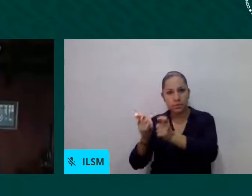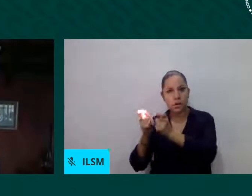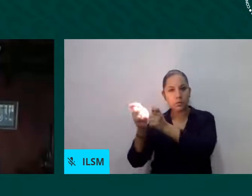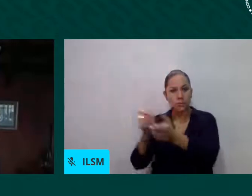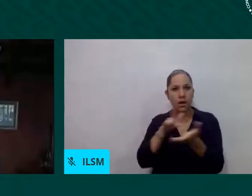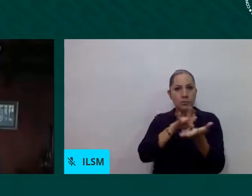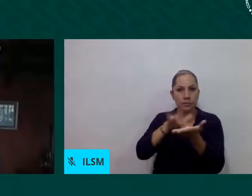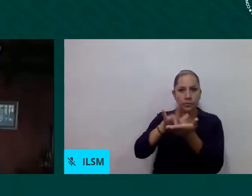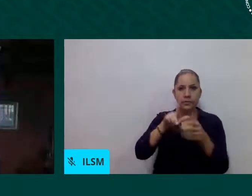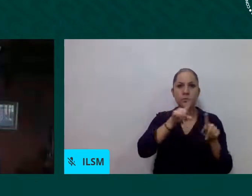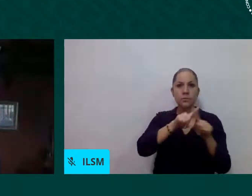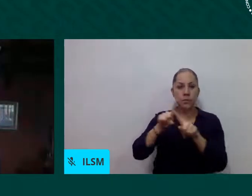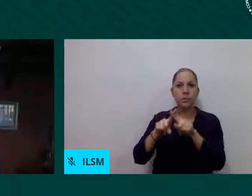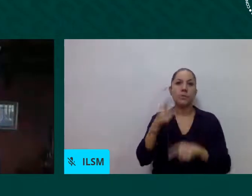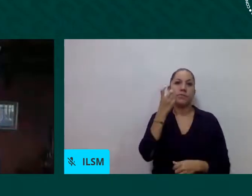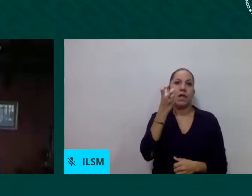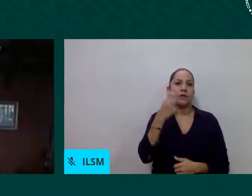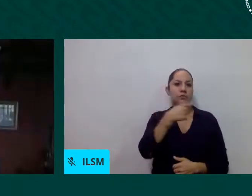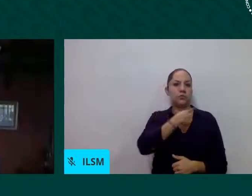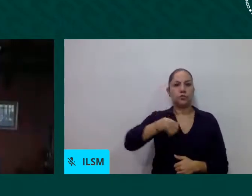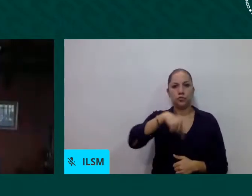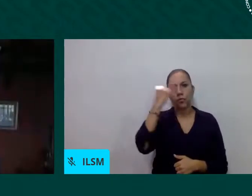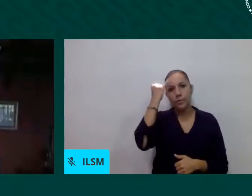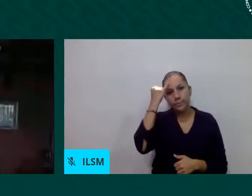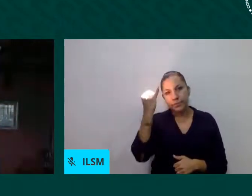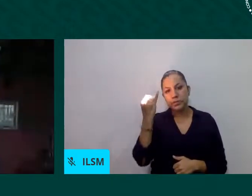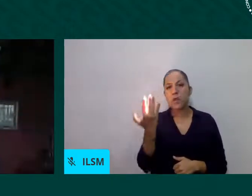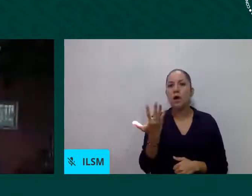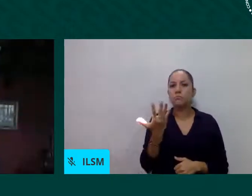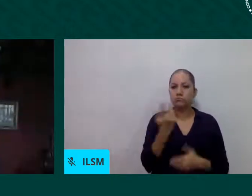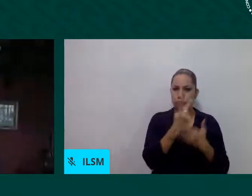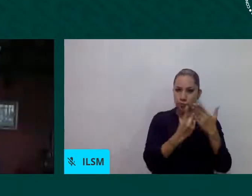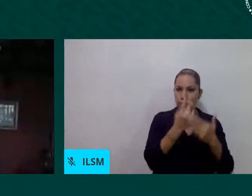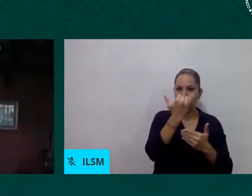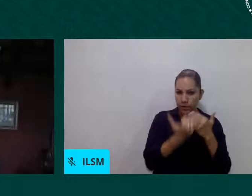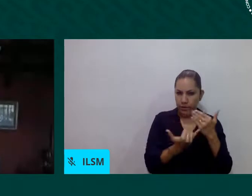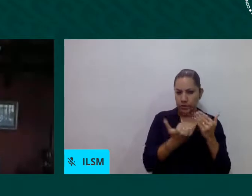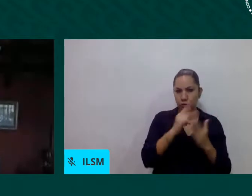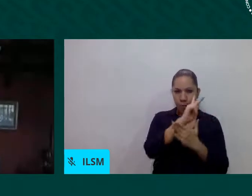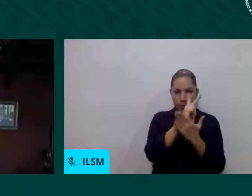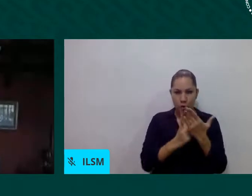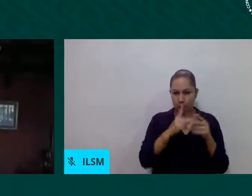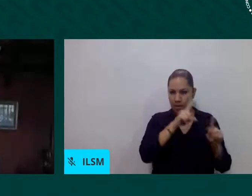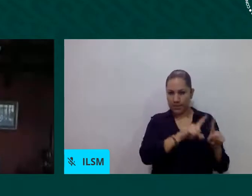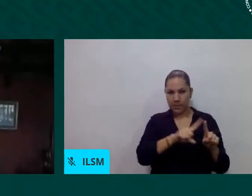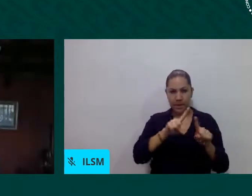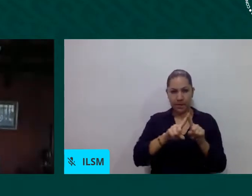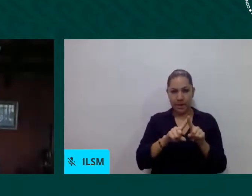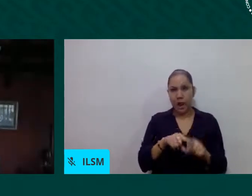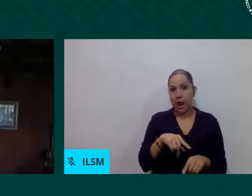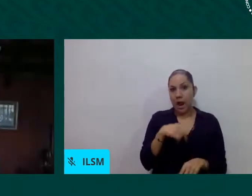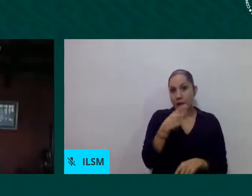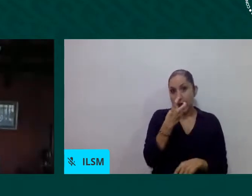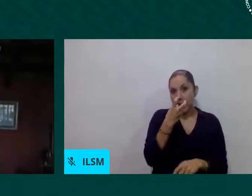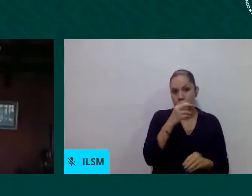estamos a punto de ser evaluados porque los hicimos junto con ACNUR para